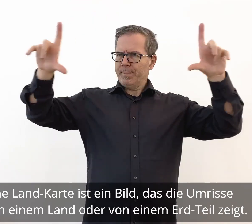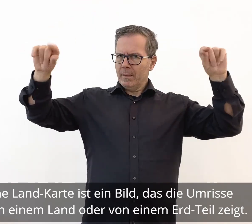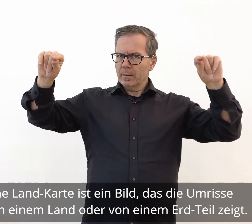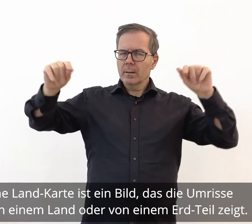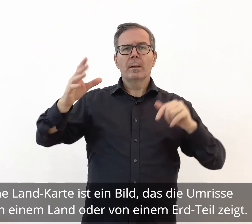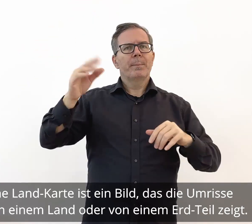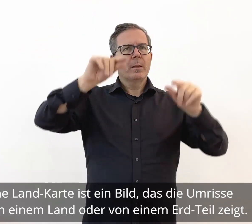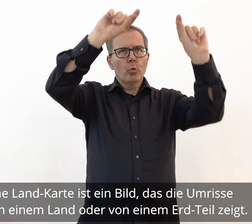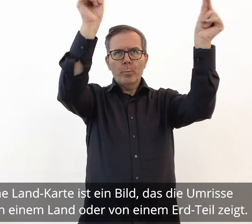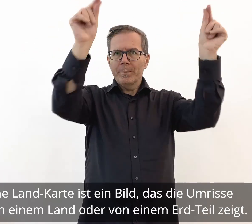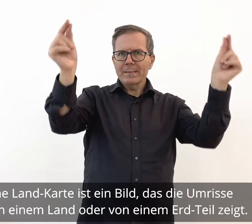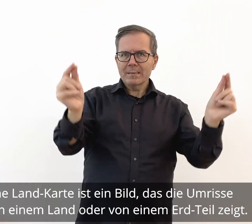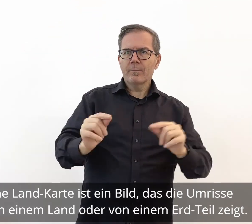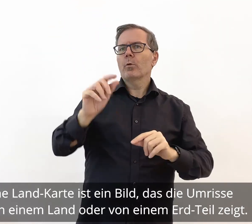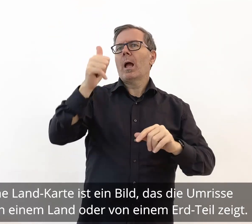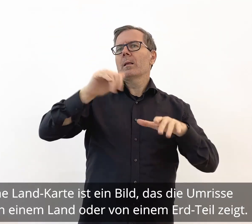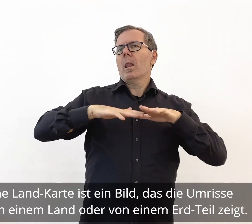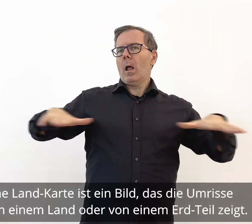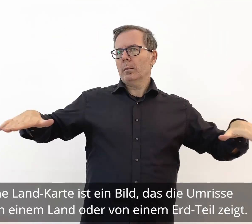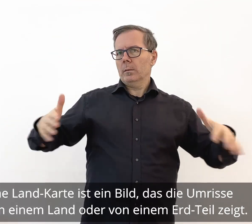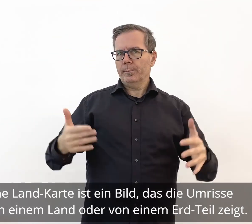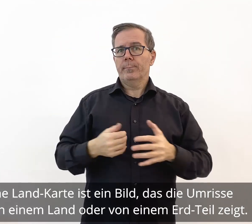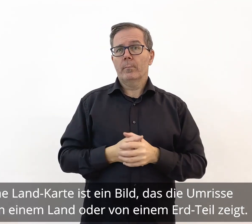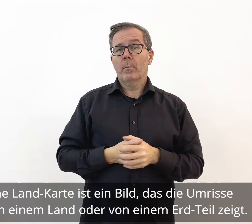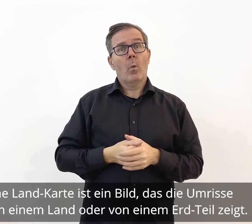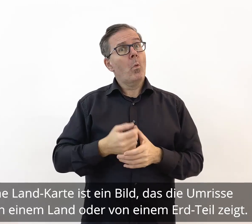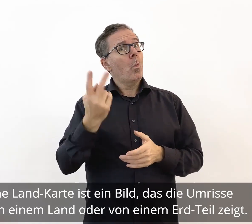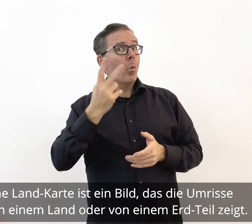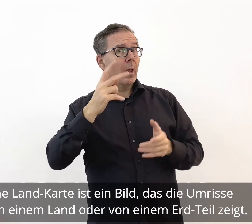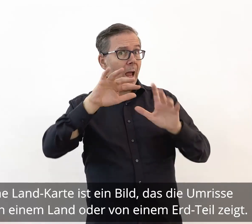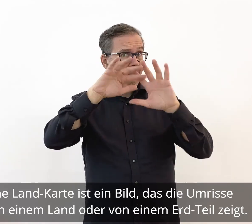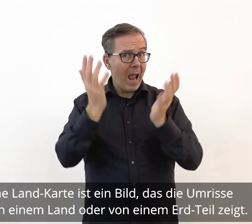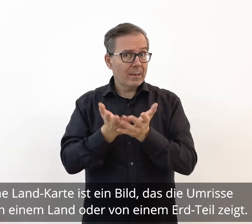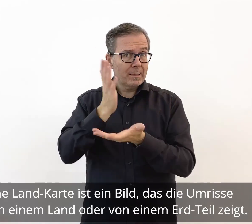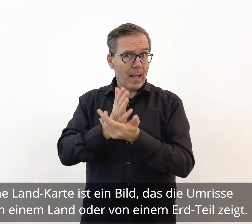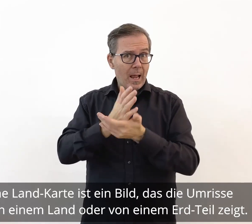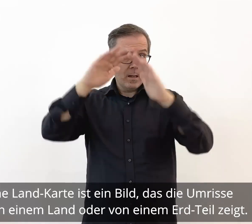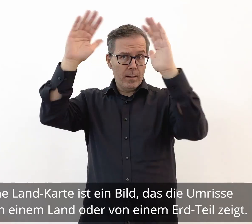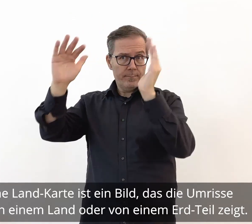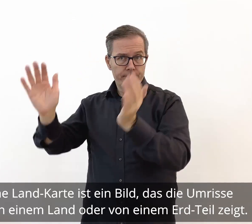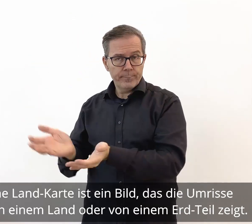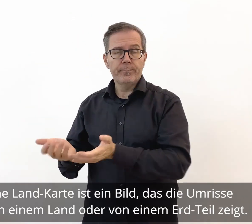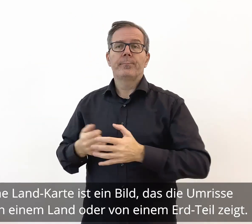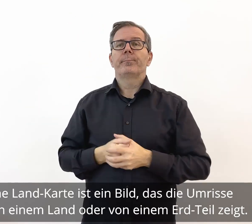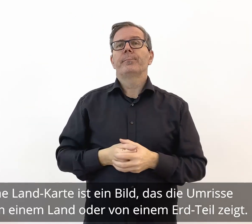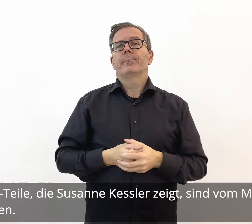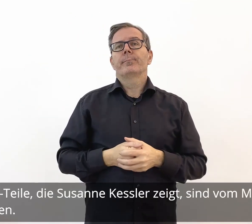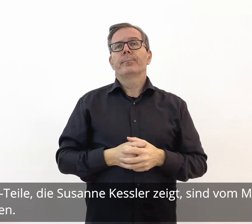das die Umrisse von einem Land oder von einem Erdteil zeigt. Die